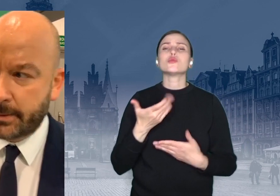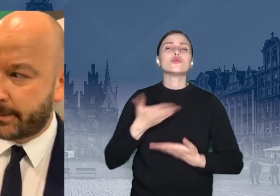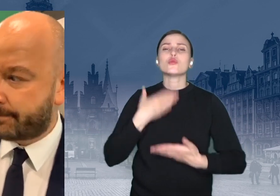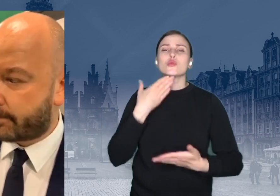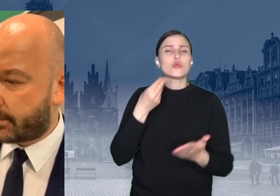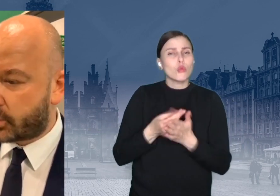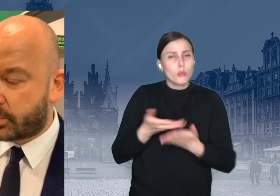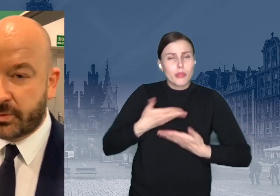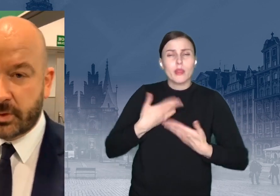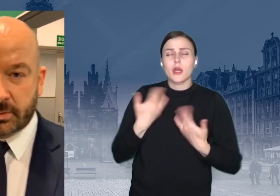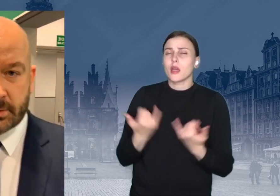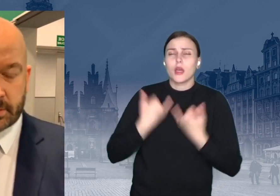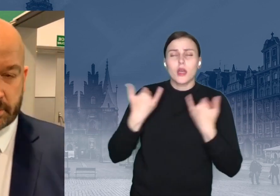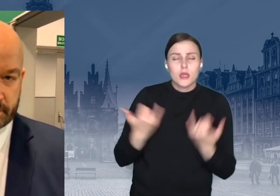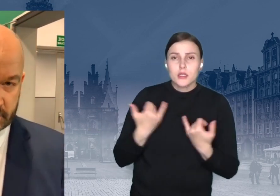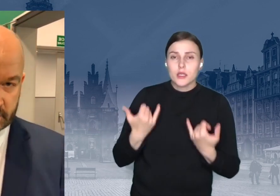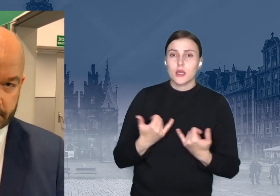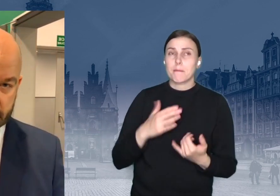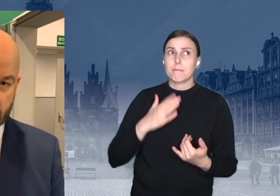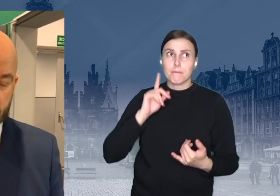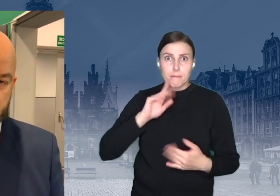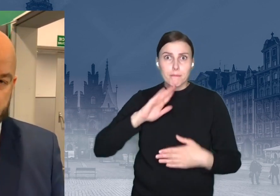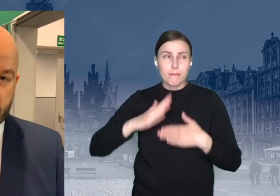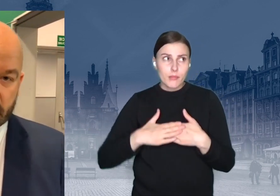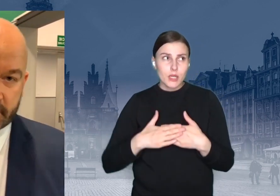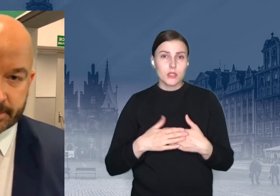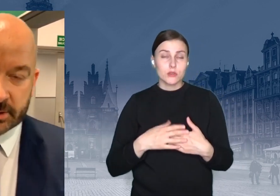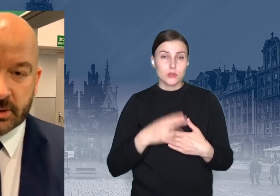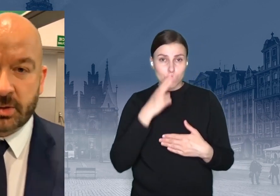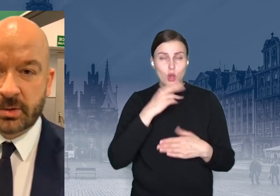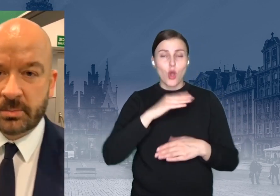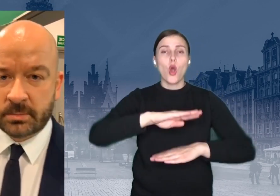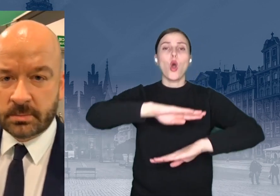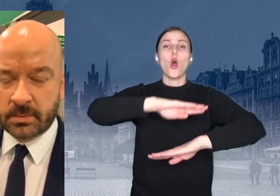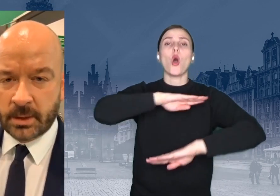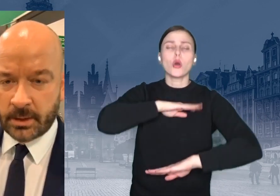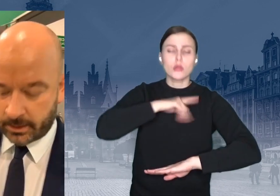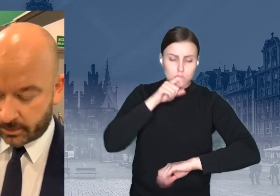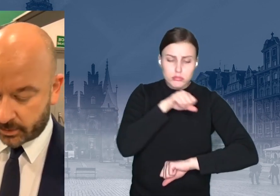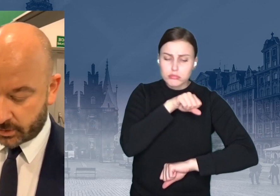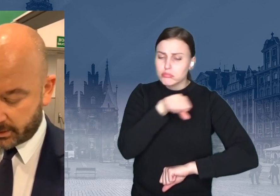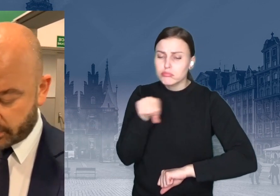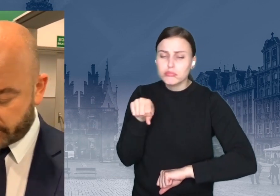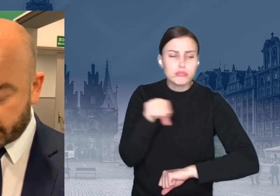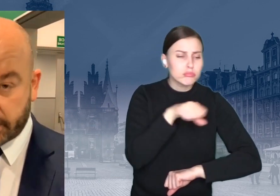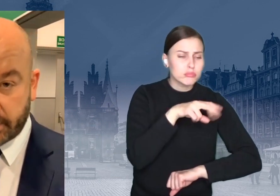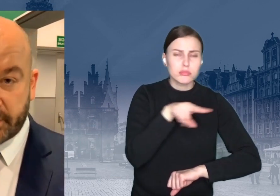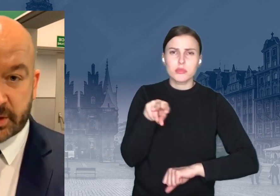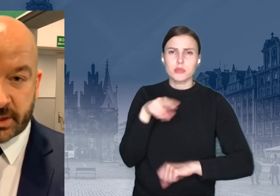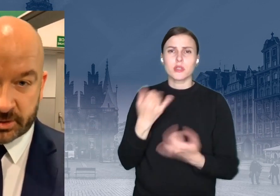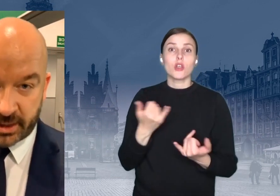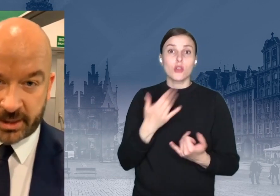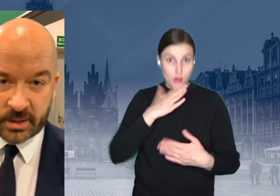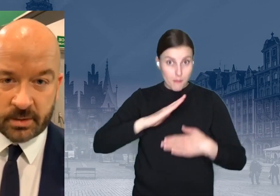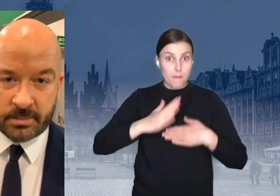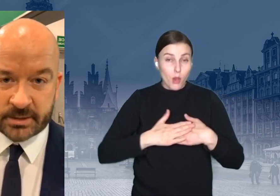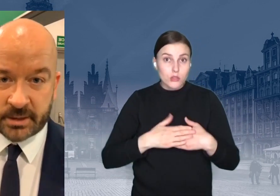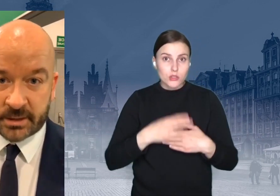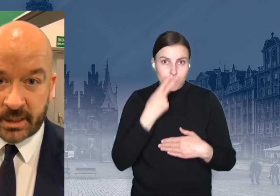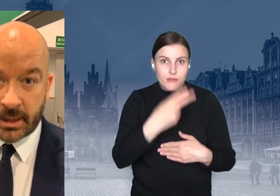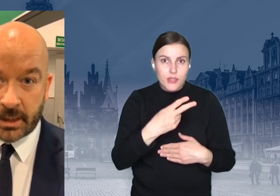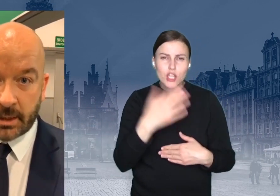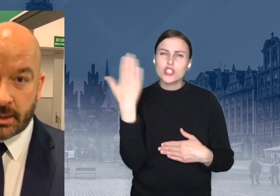Mąż mówi, no to wyjrzyj przez okno. Ona wyglądała przez to okno, a mąż do niej mówi, no i widzisz tego czarnego Mercedesa?